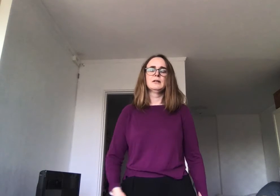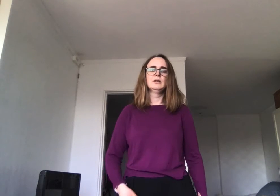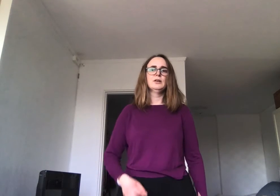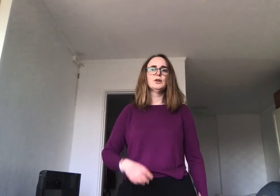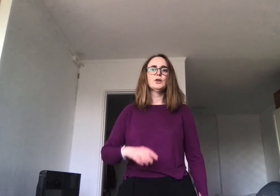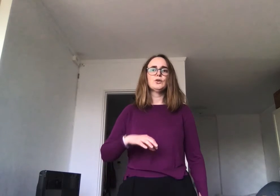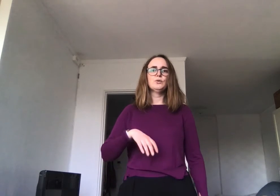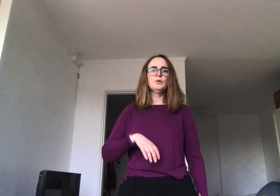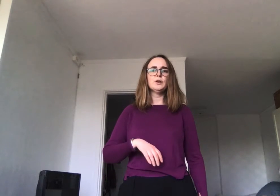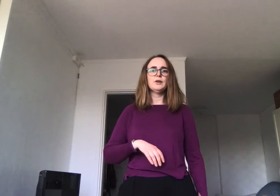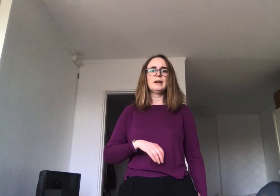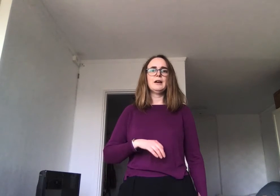To kortere inn lang.